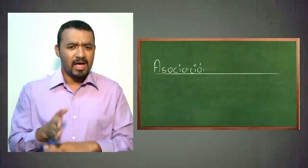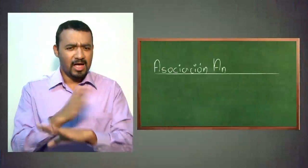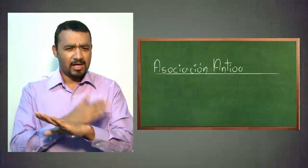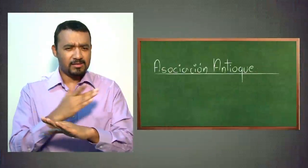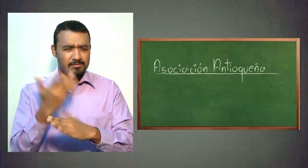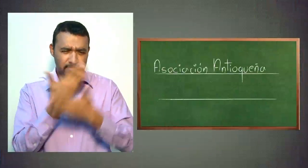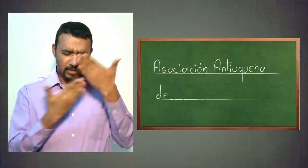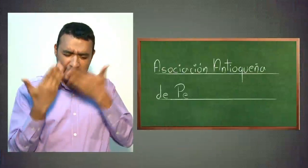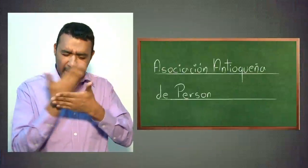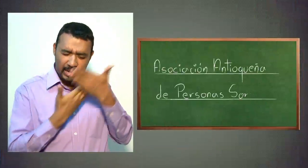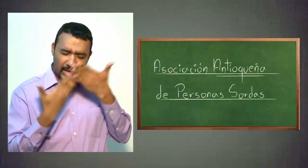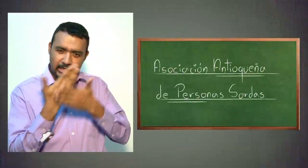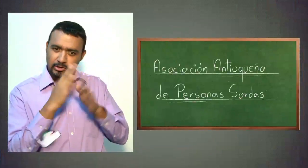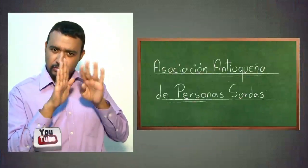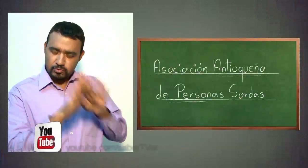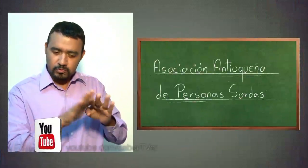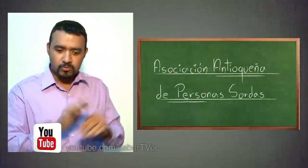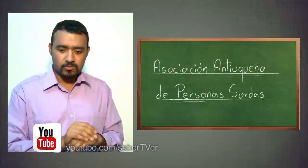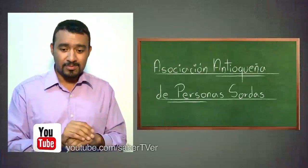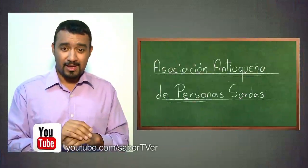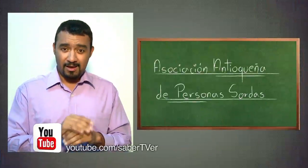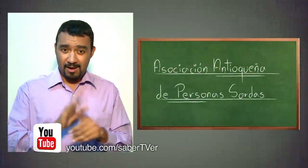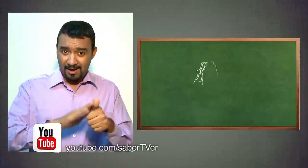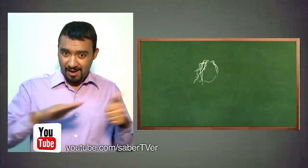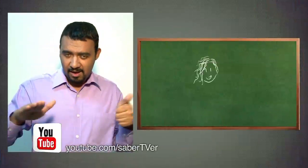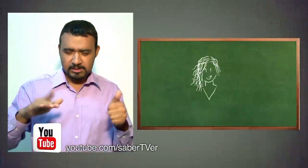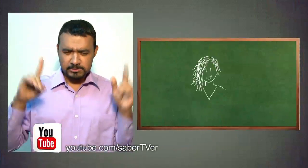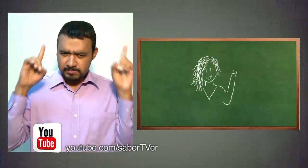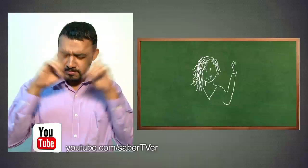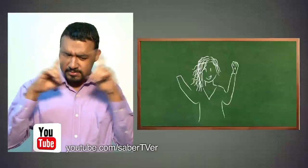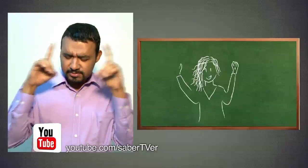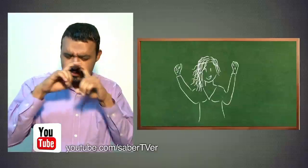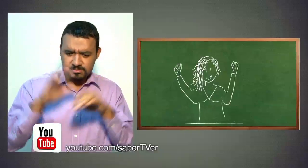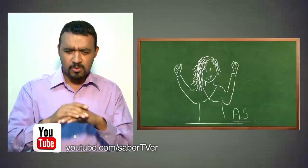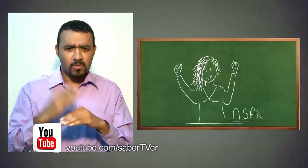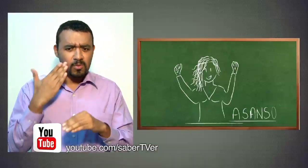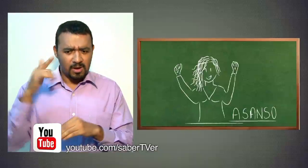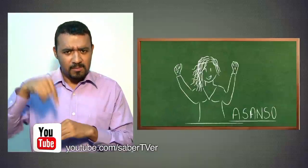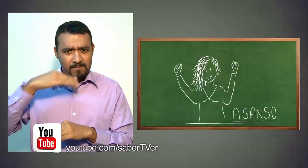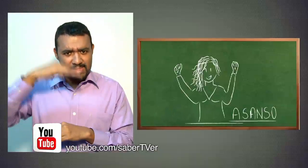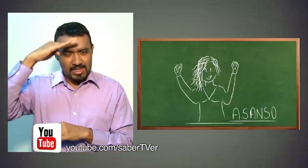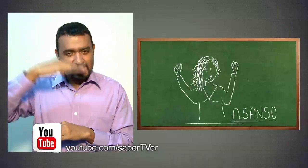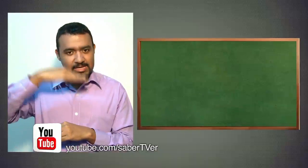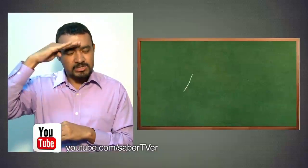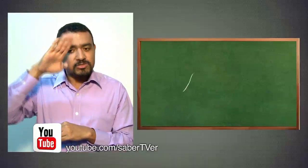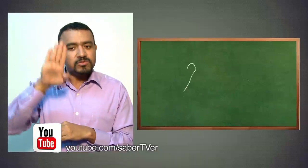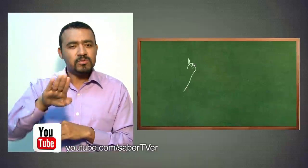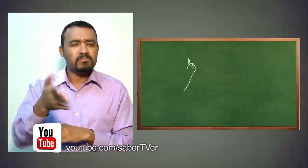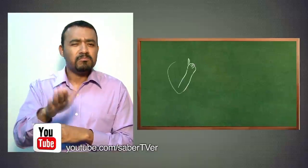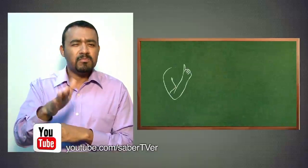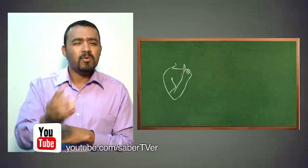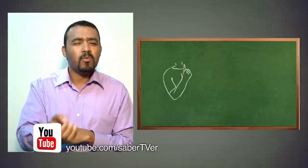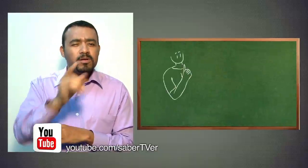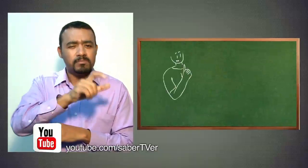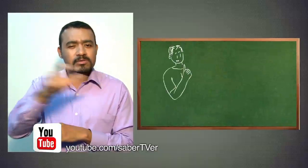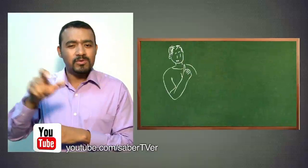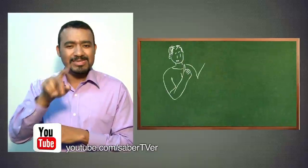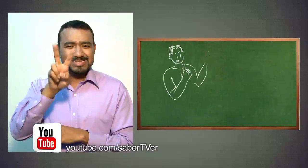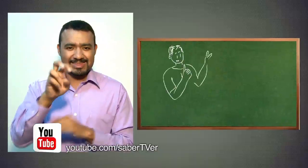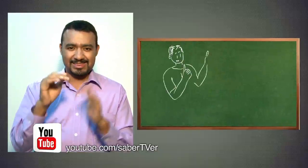Basado en un estudio del 2012, según la Asociación Antioqueña de Personas Sordas, Asanzo, en la ciudad de Medellín habitan un aproximado de